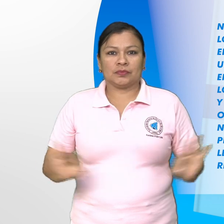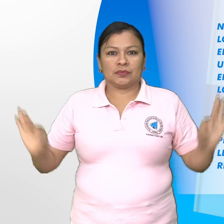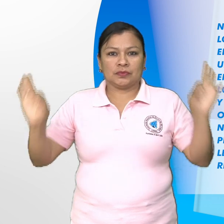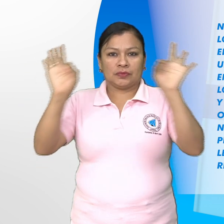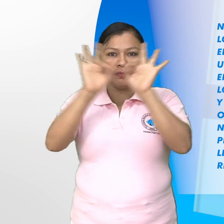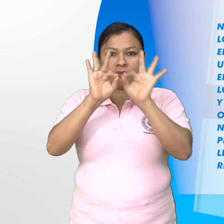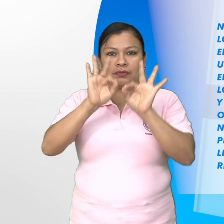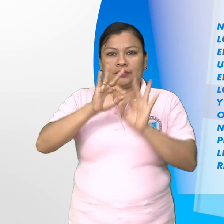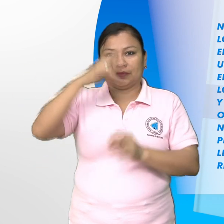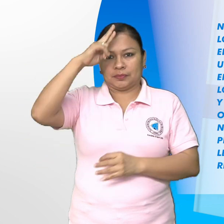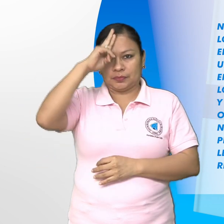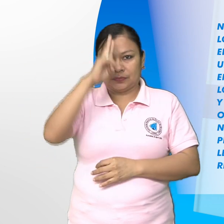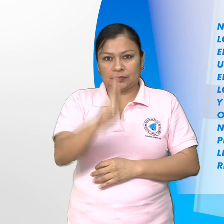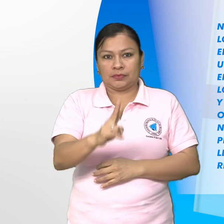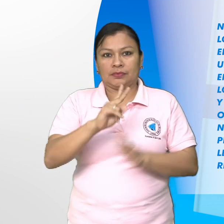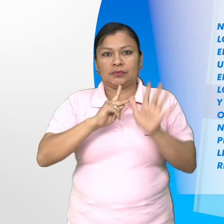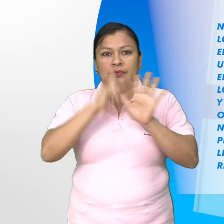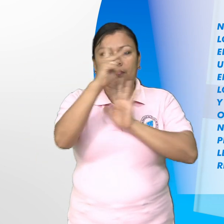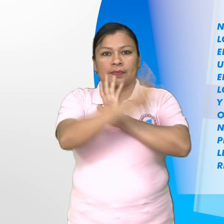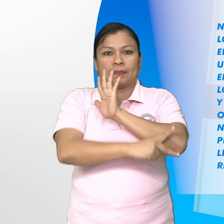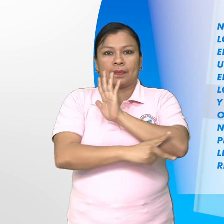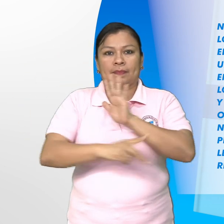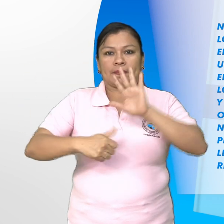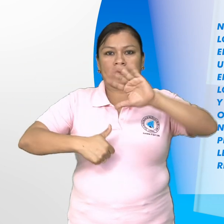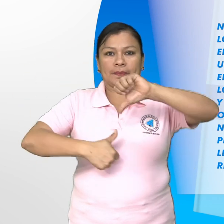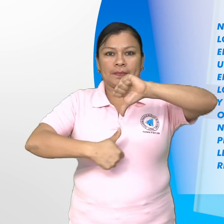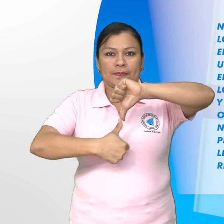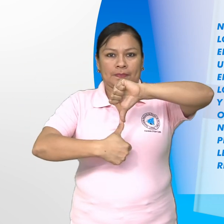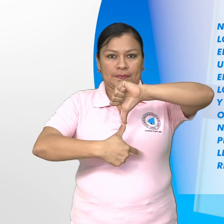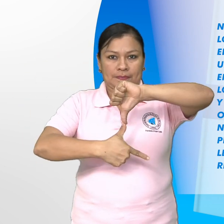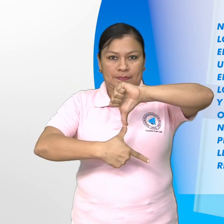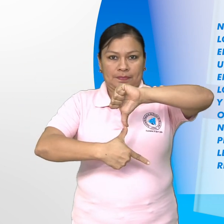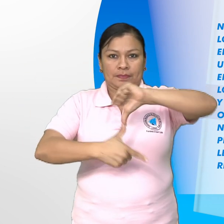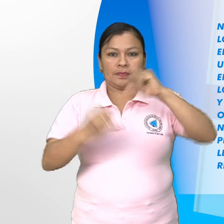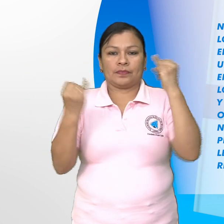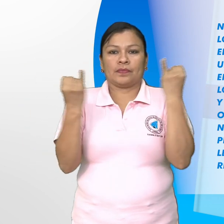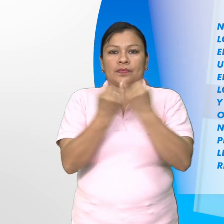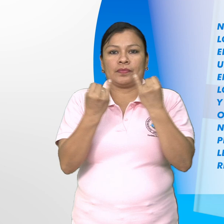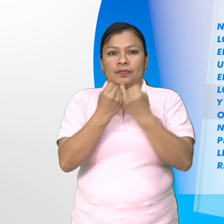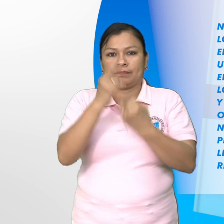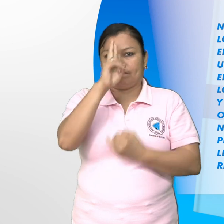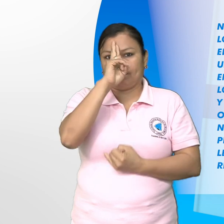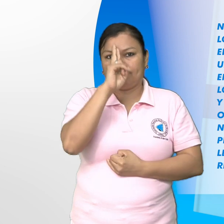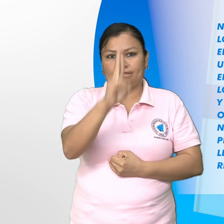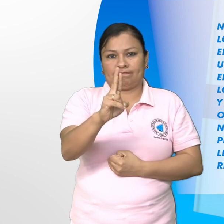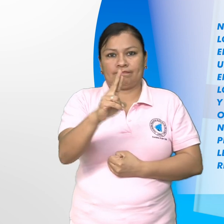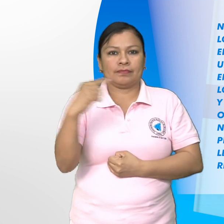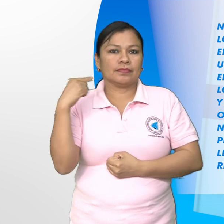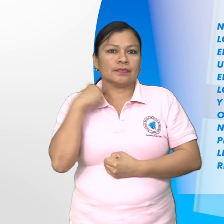en la creación o elección de los organismos necesarios para tales fines.